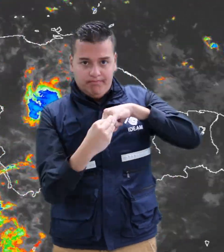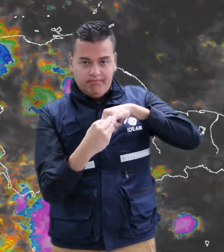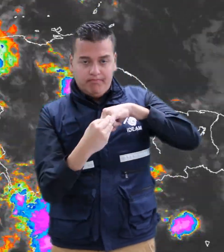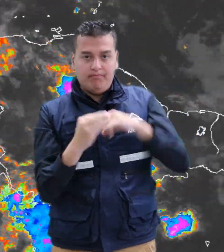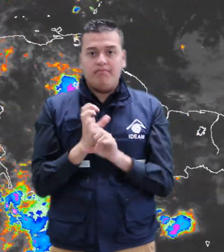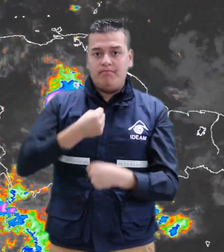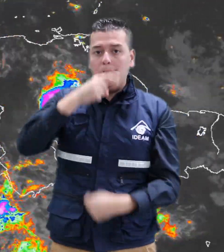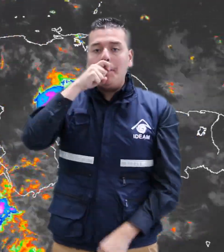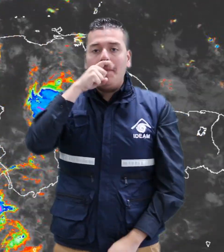Amazonas.